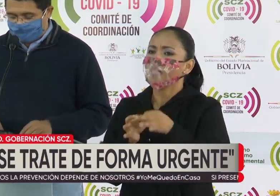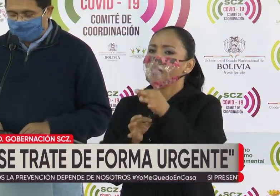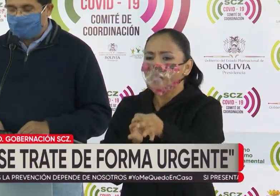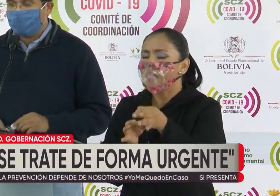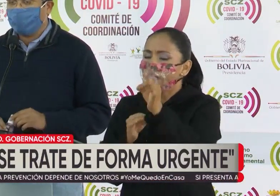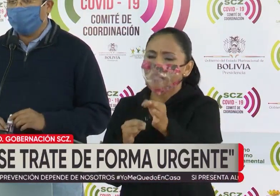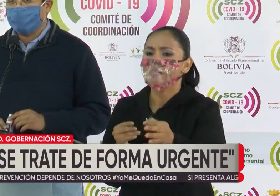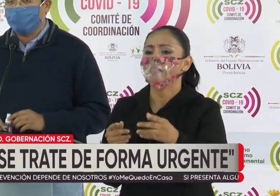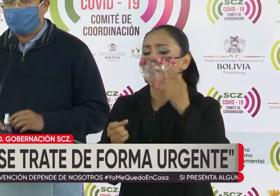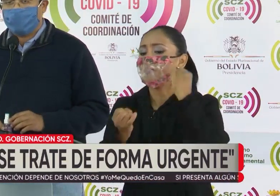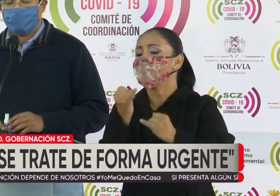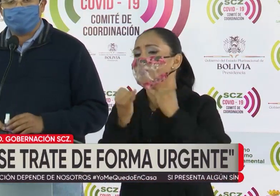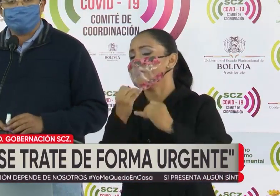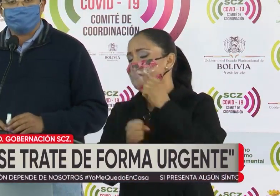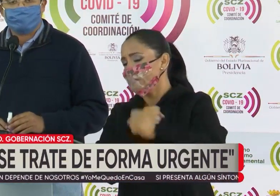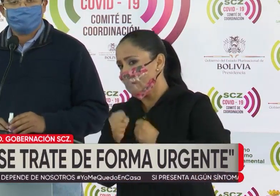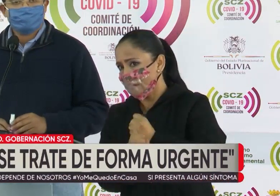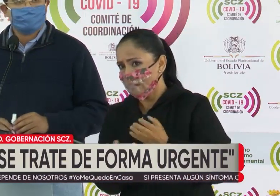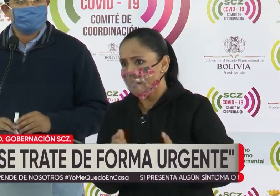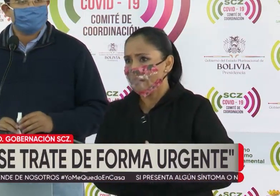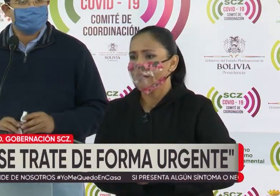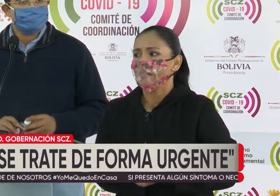en los últimos años.